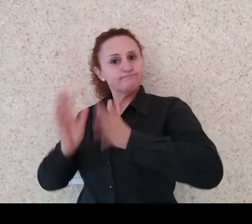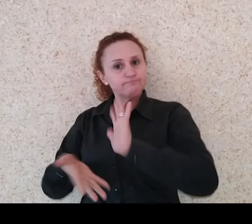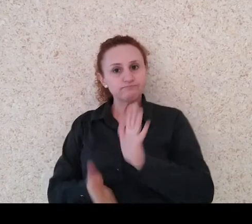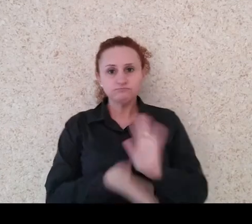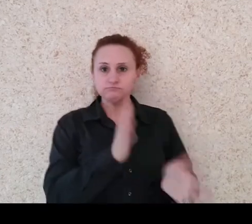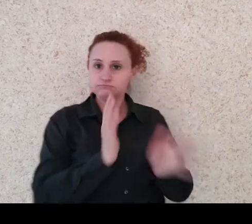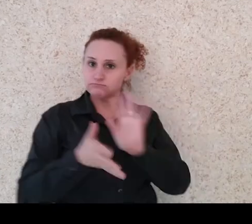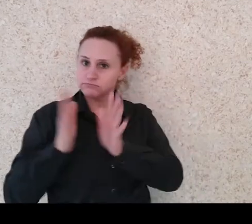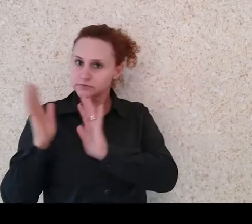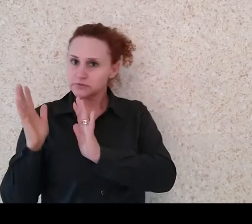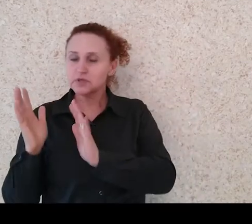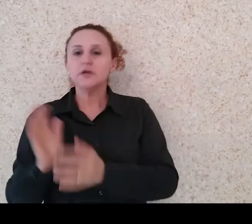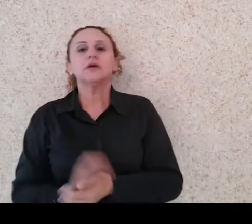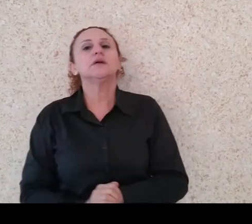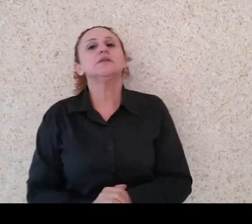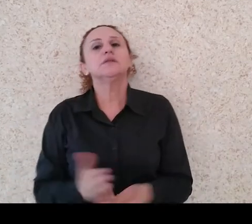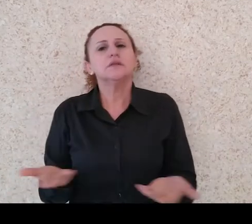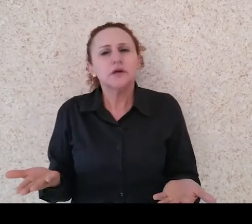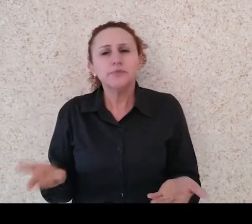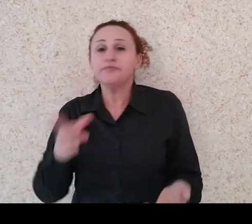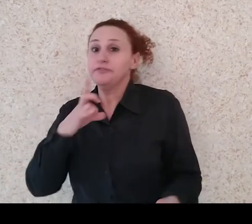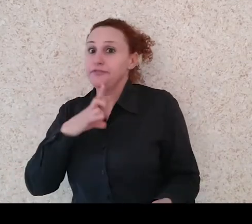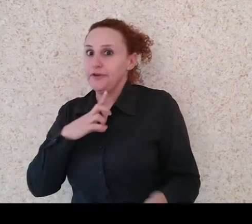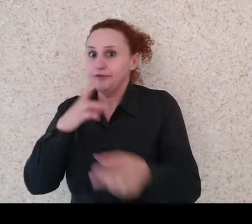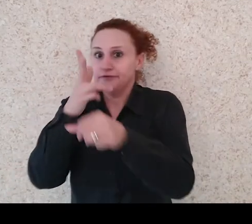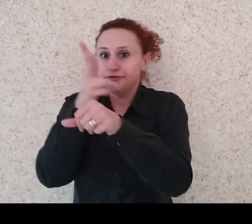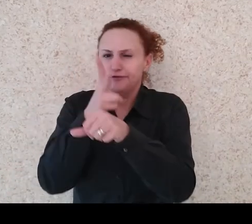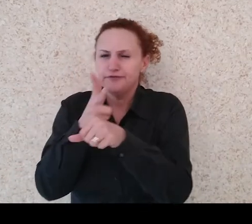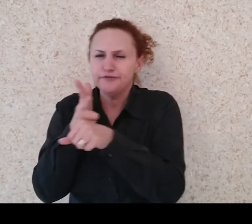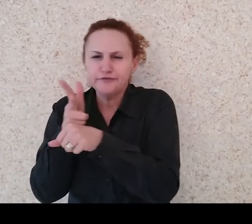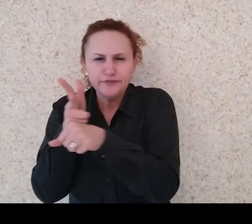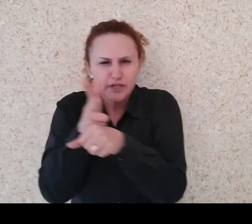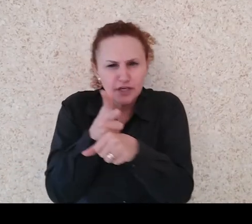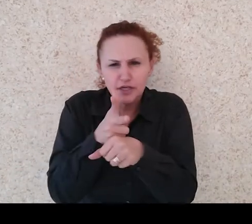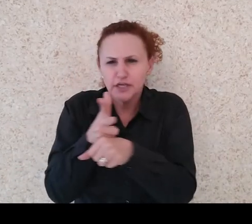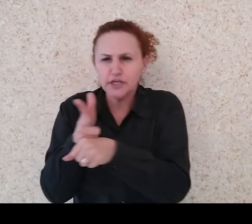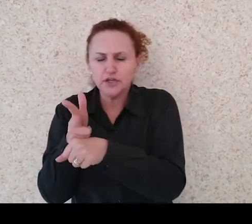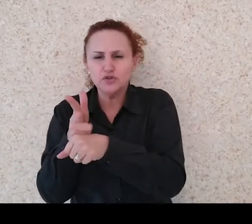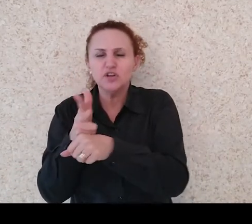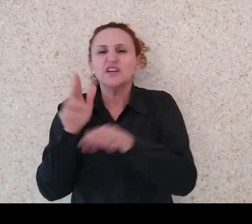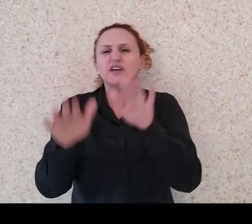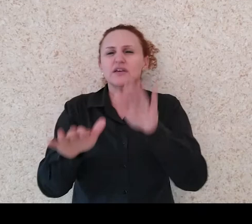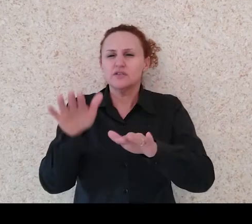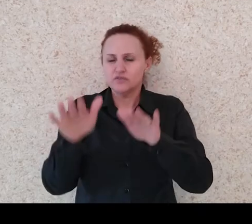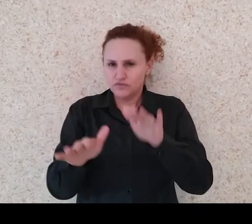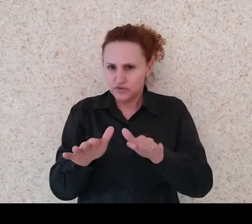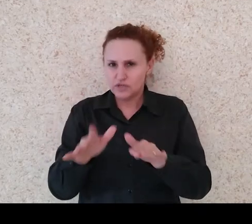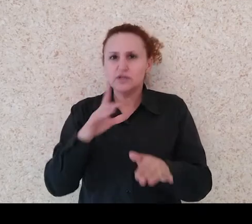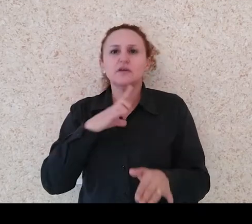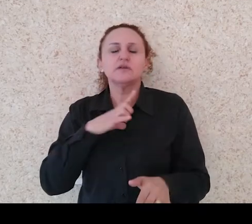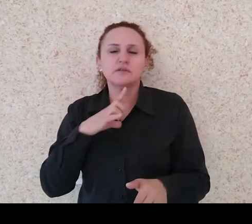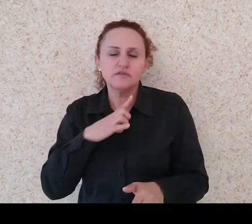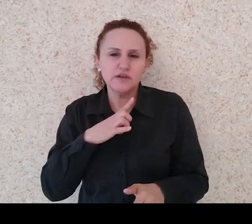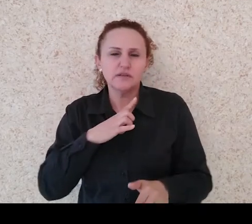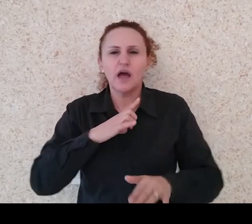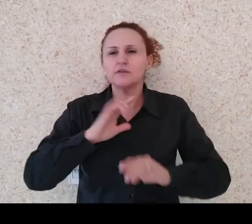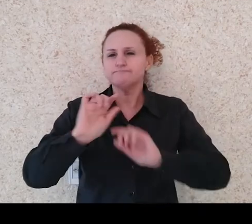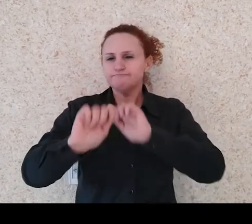de algumas disciplinas, onde os professores vão estar sinalizando, e o candidato vai estar fazendo a voz desse professor,